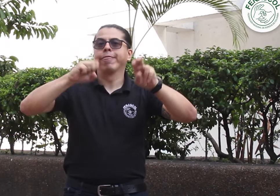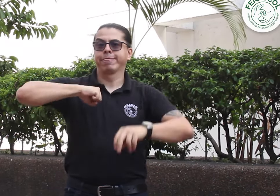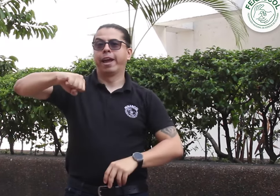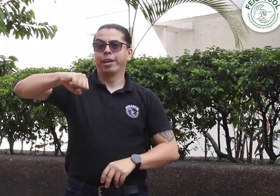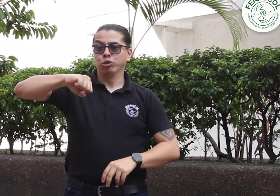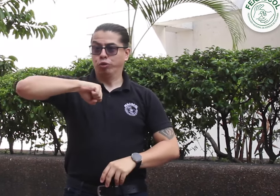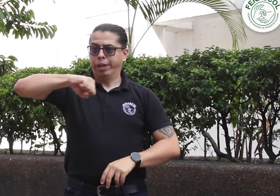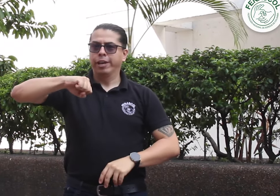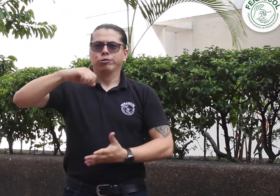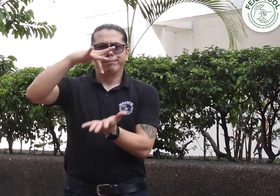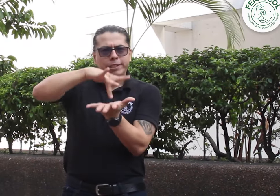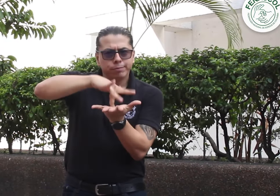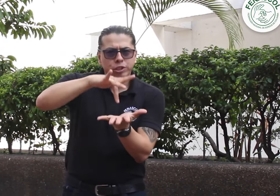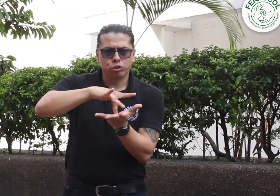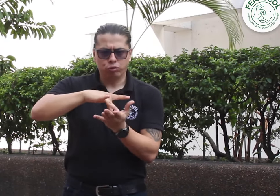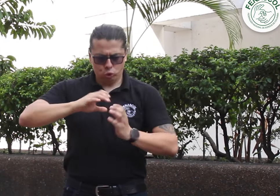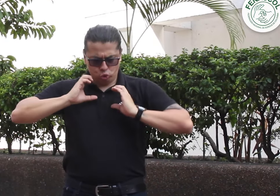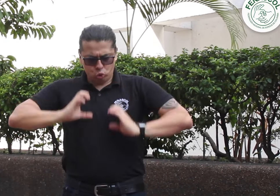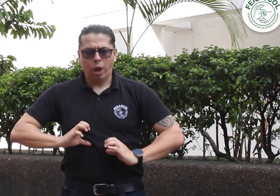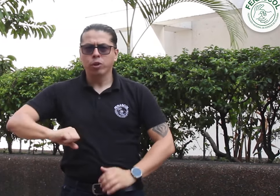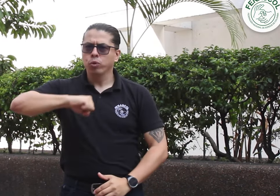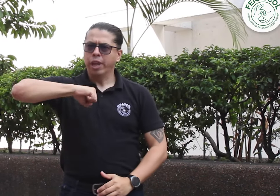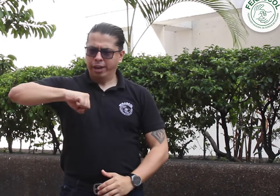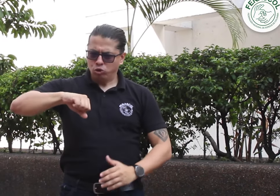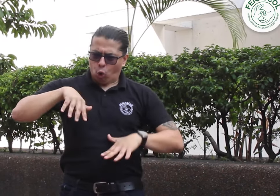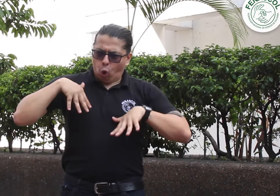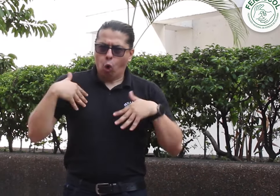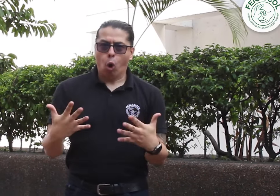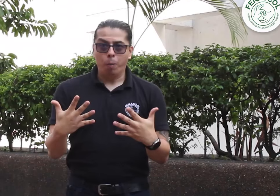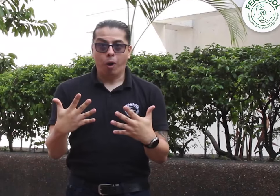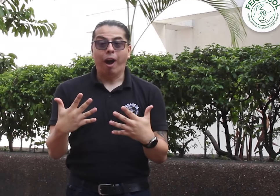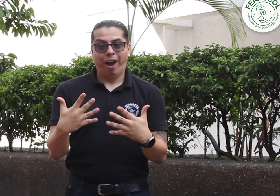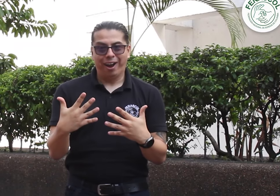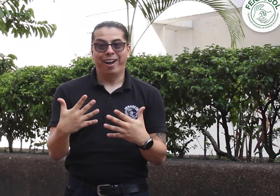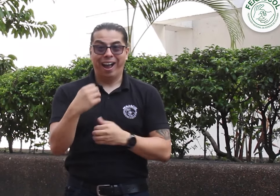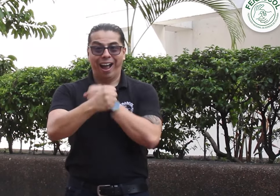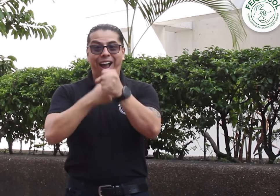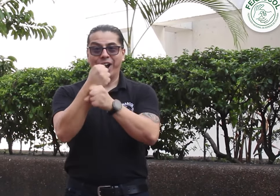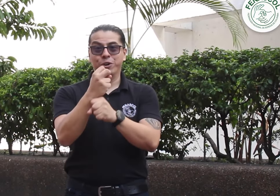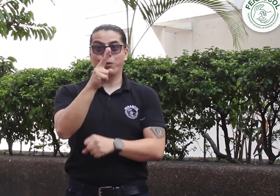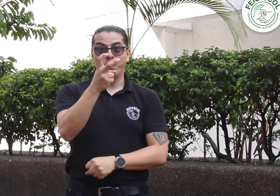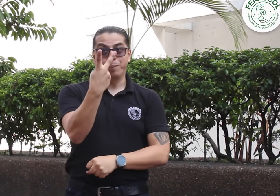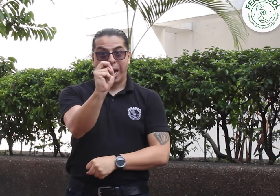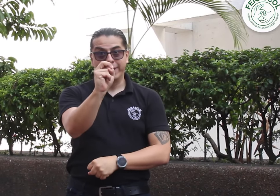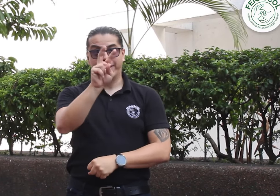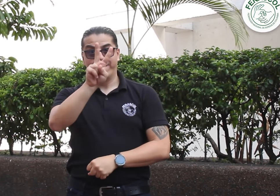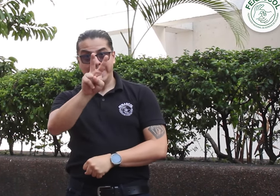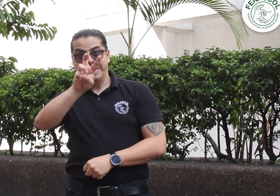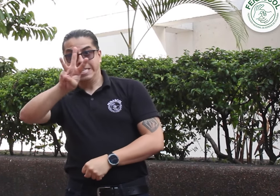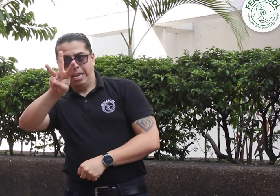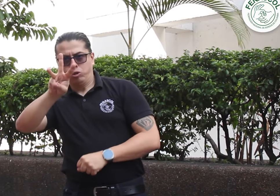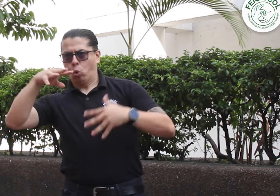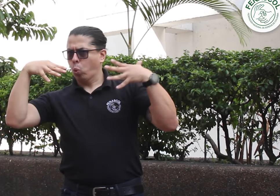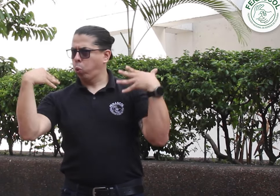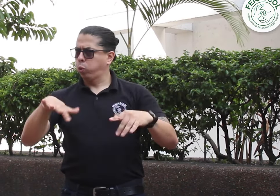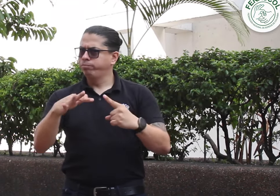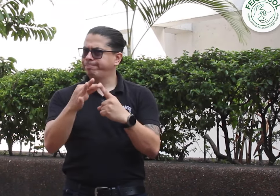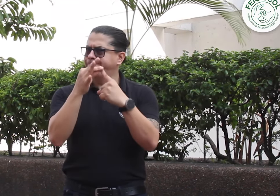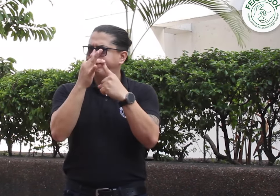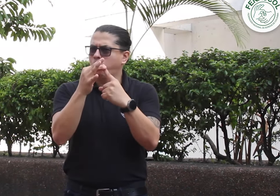referente a derechos, participación, ciudadanía, teniendo presente que el año 2023, año electoral, era de